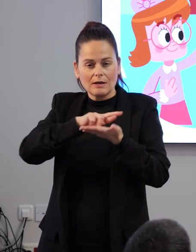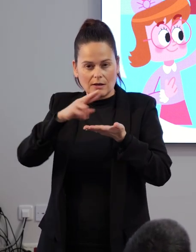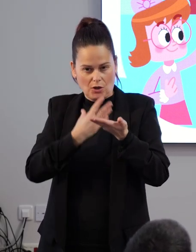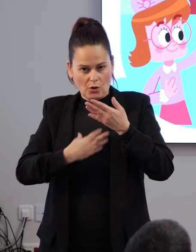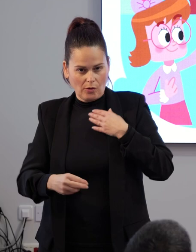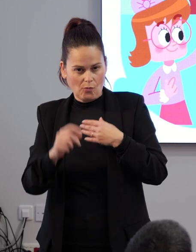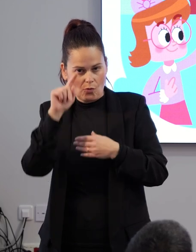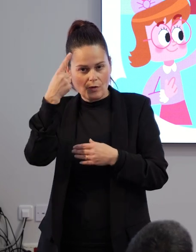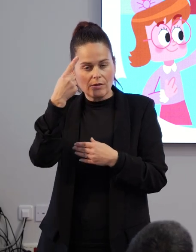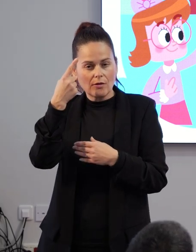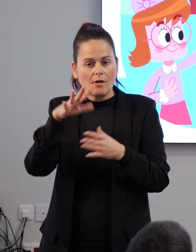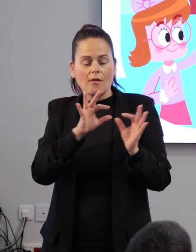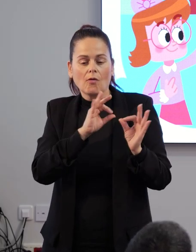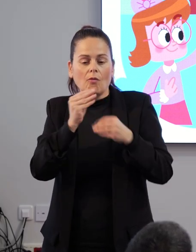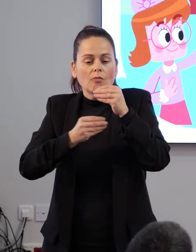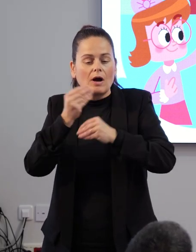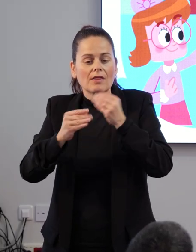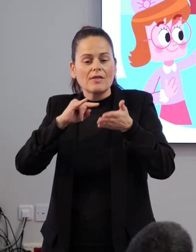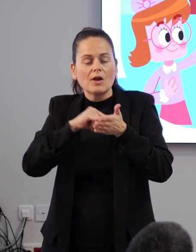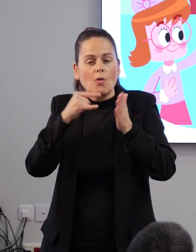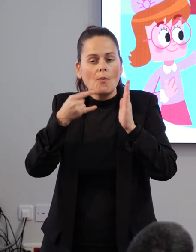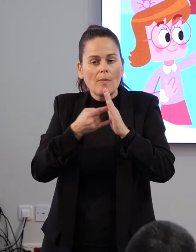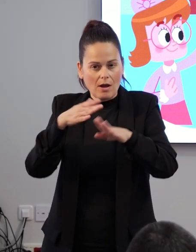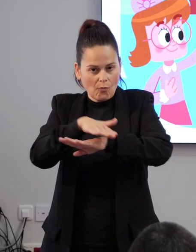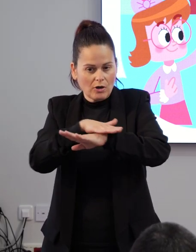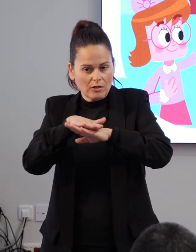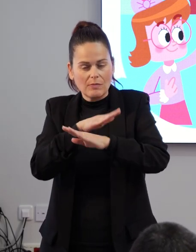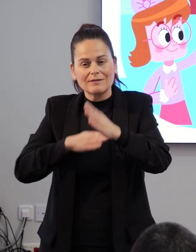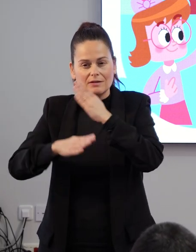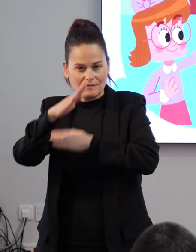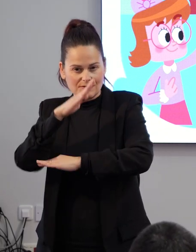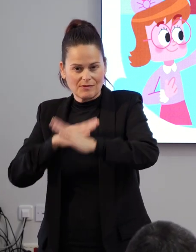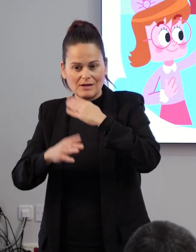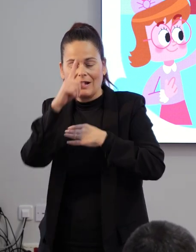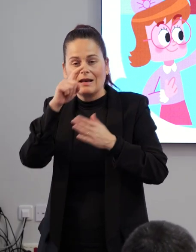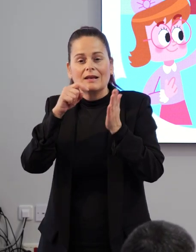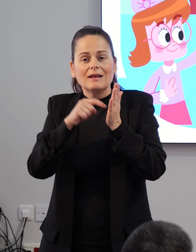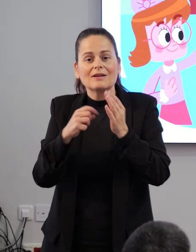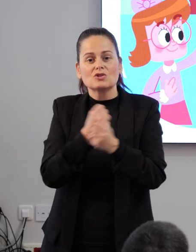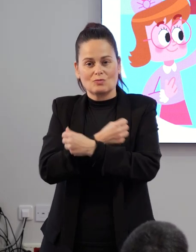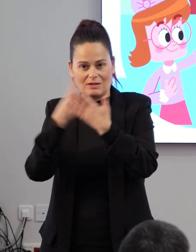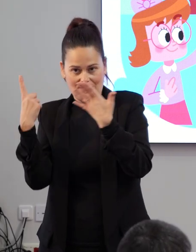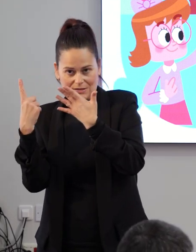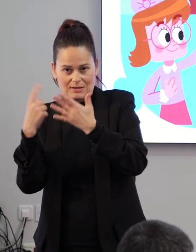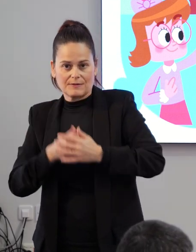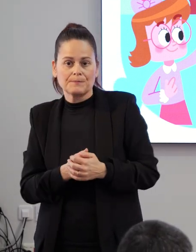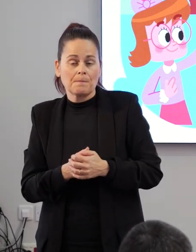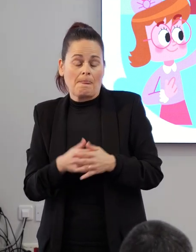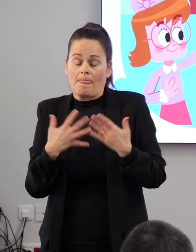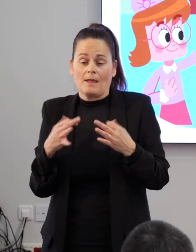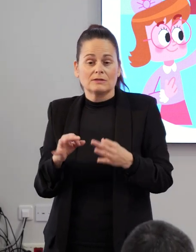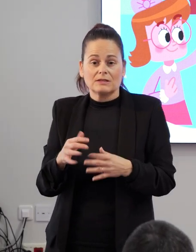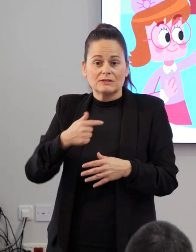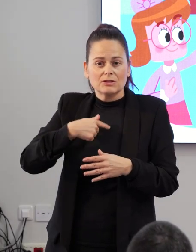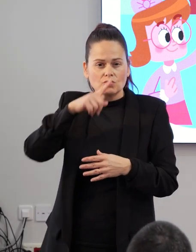en el diseño y ejecución de un plan municipal de discapacidad en el año 2016. No obstante,